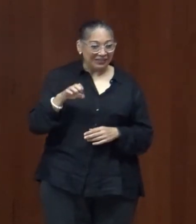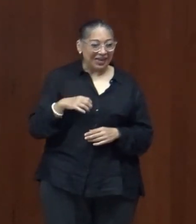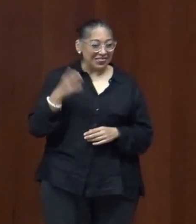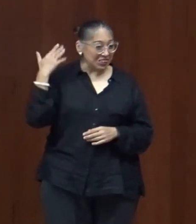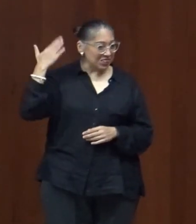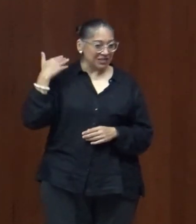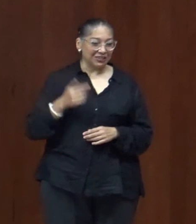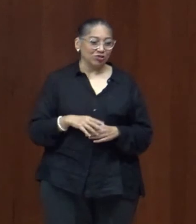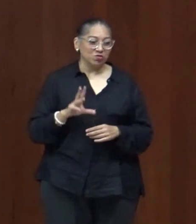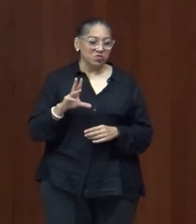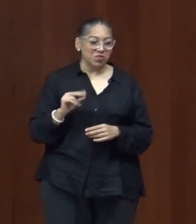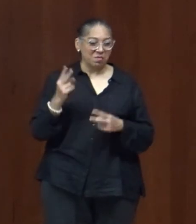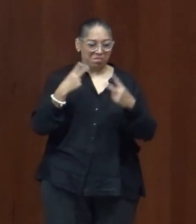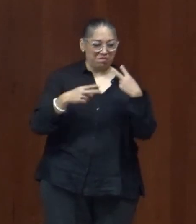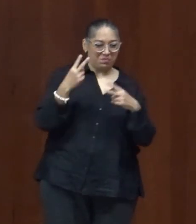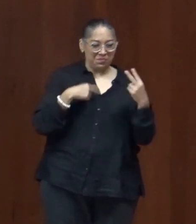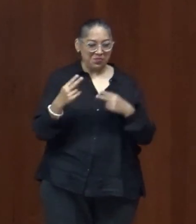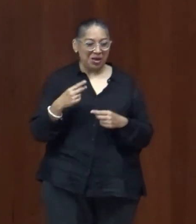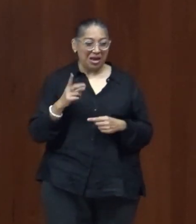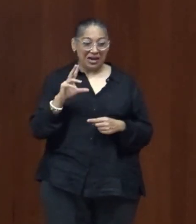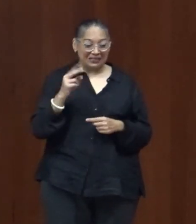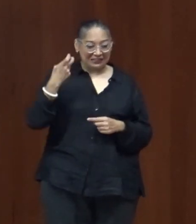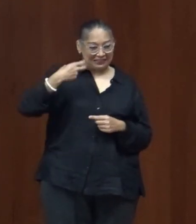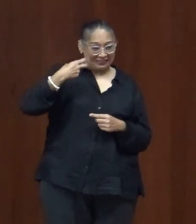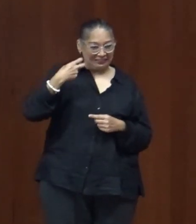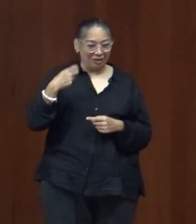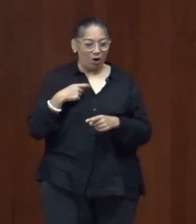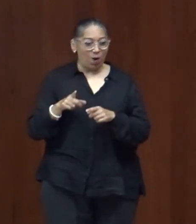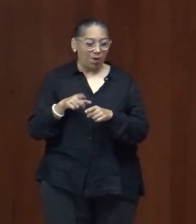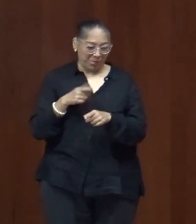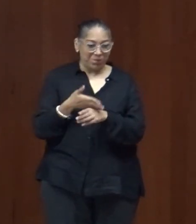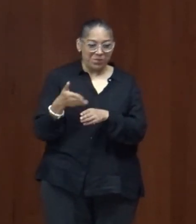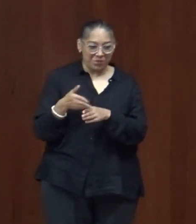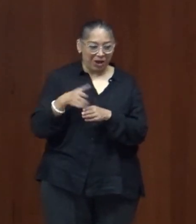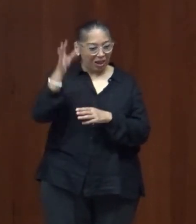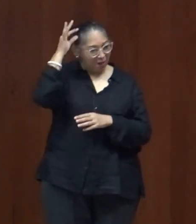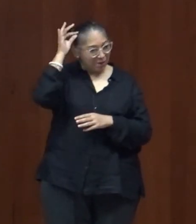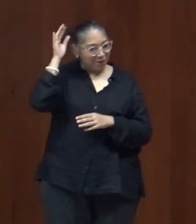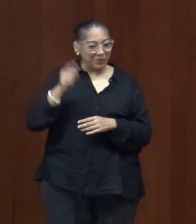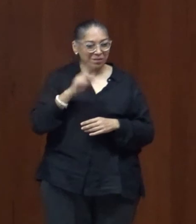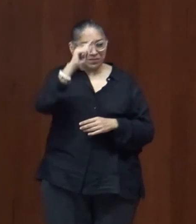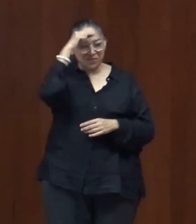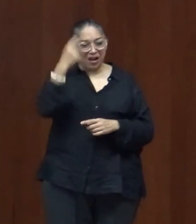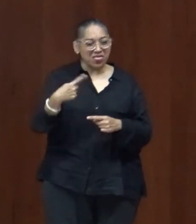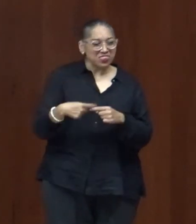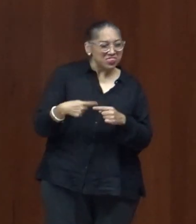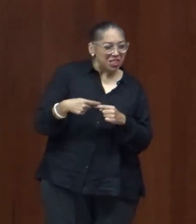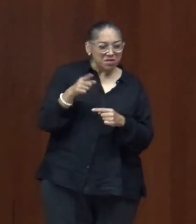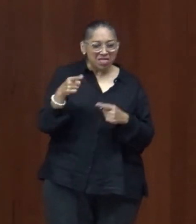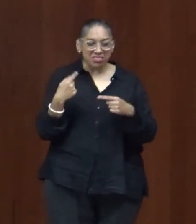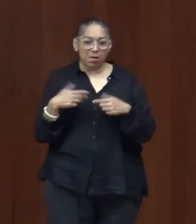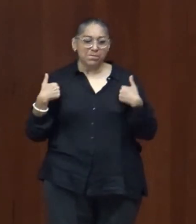y creo que se ha vuelto así como la parte más fácil de identificarme en la humilditud se vea una cabecita blanca y en la humildad